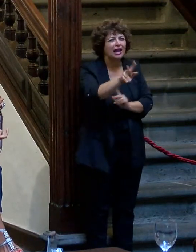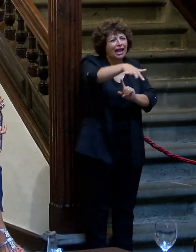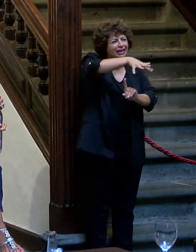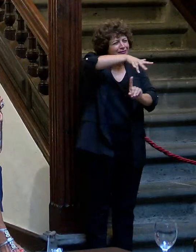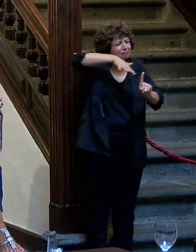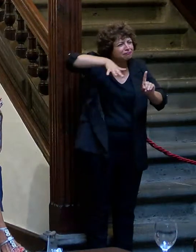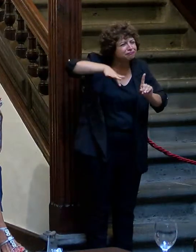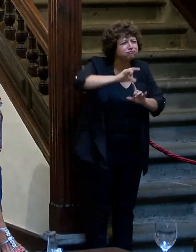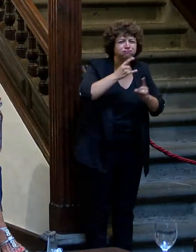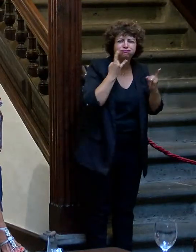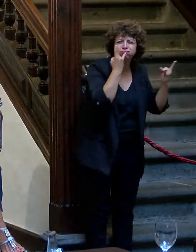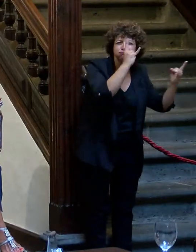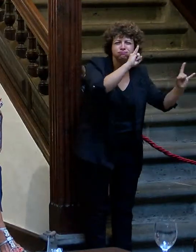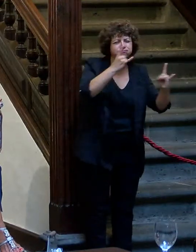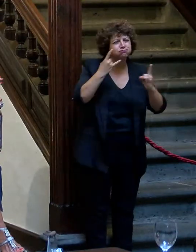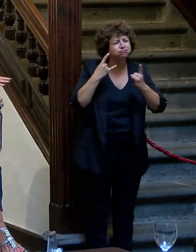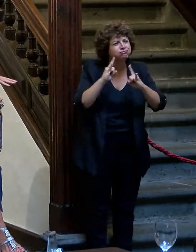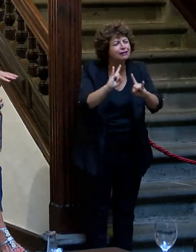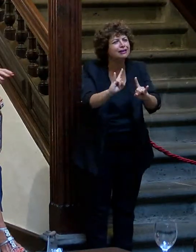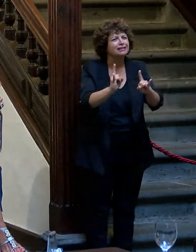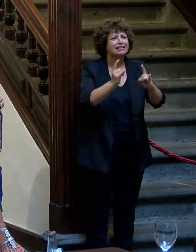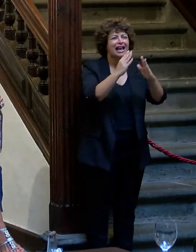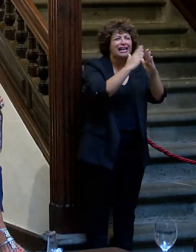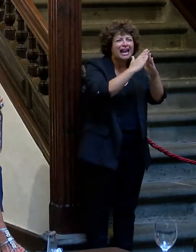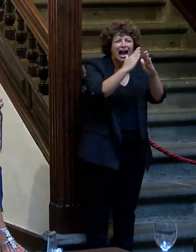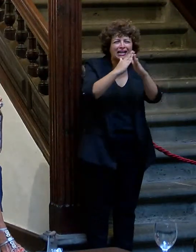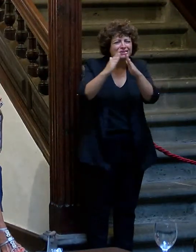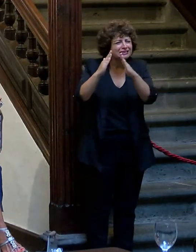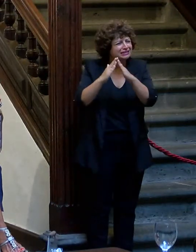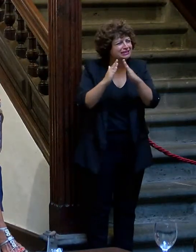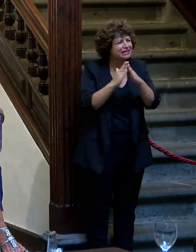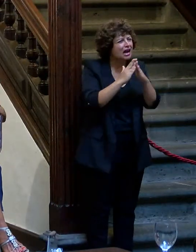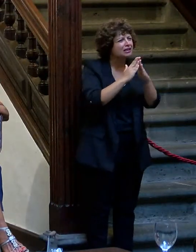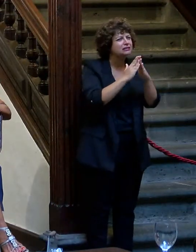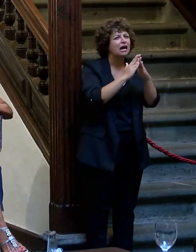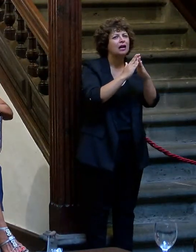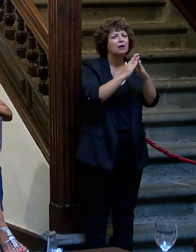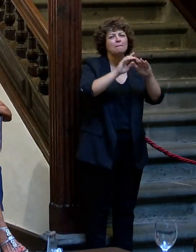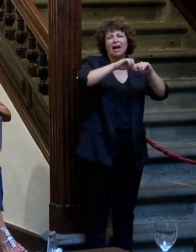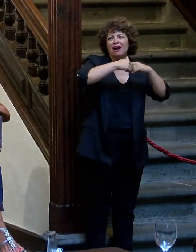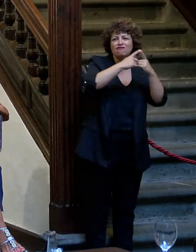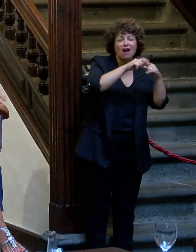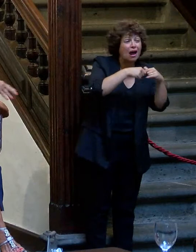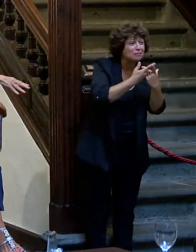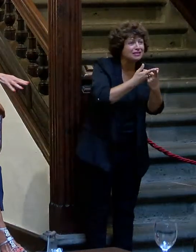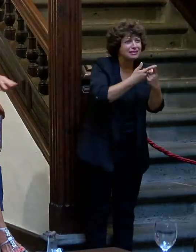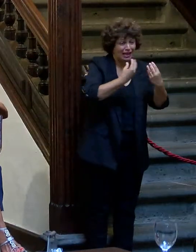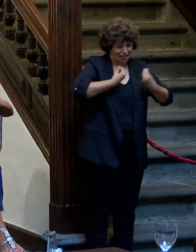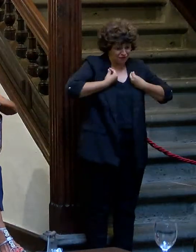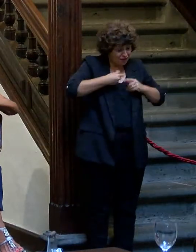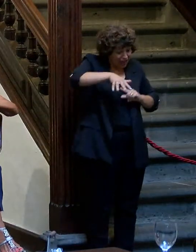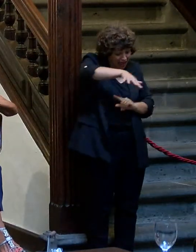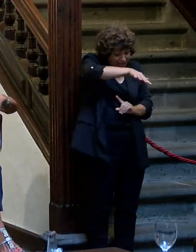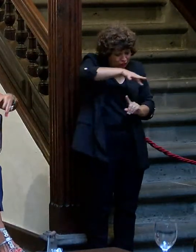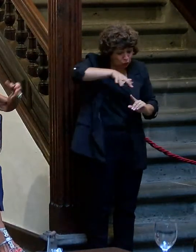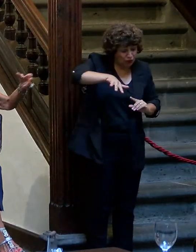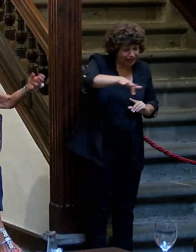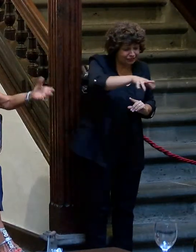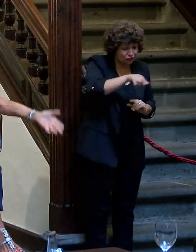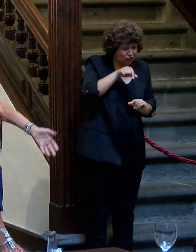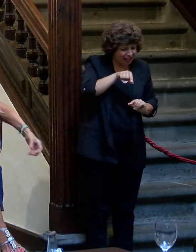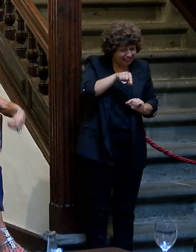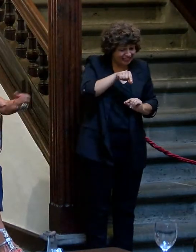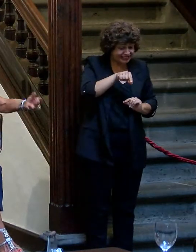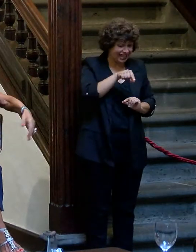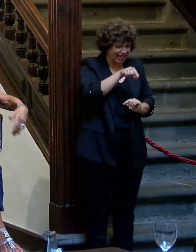el ecosistema, las pequeñas casas y pequeñas familias que vivían de un entorno y que ese entorno ahora si